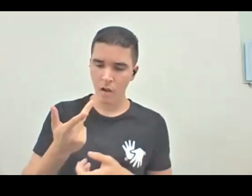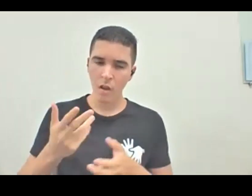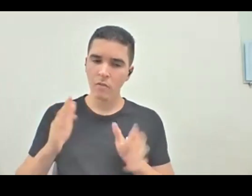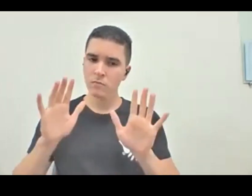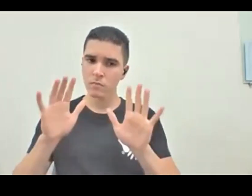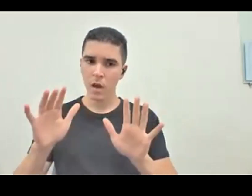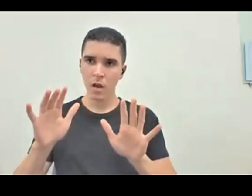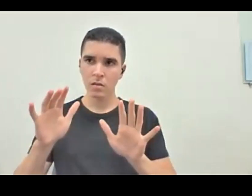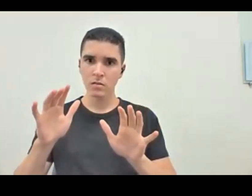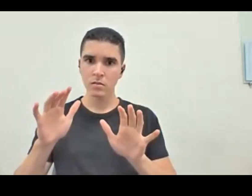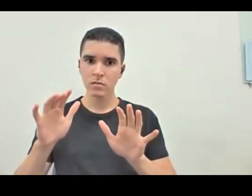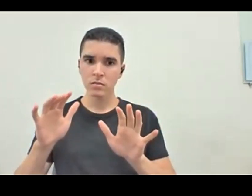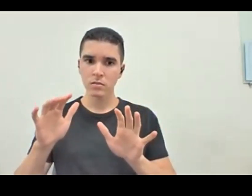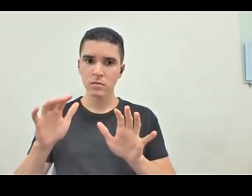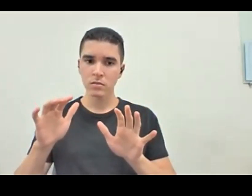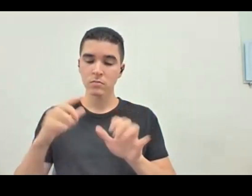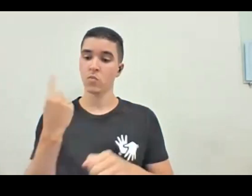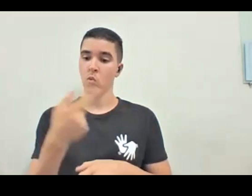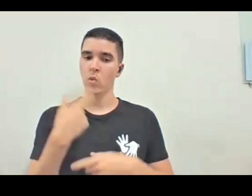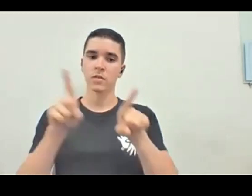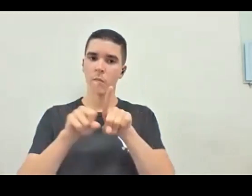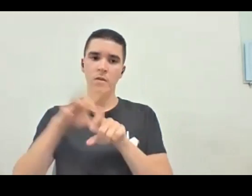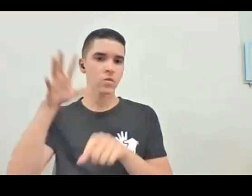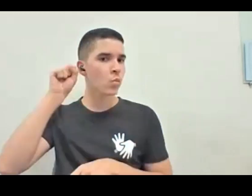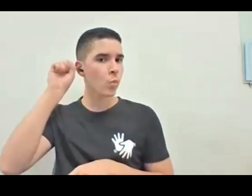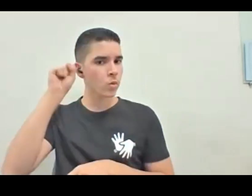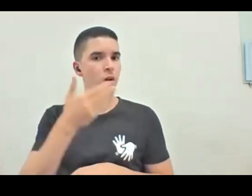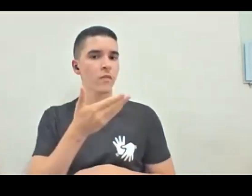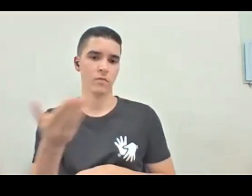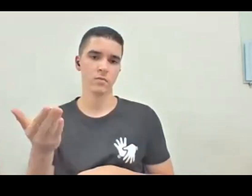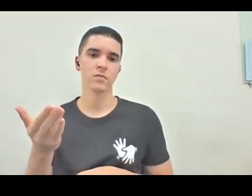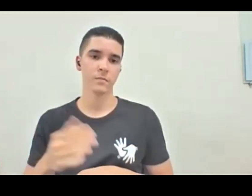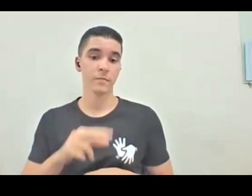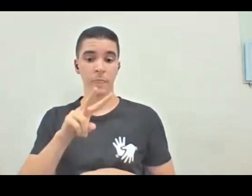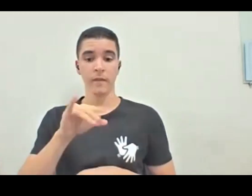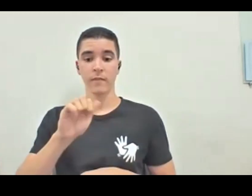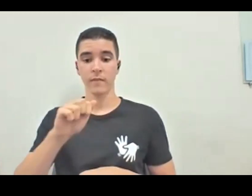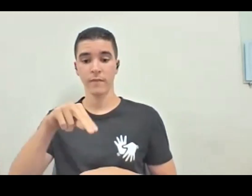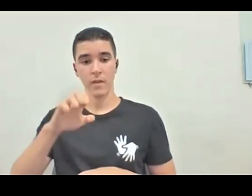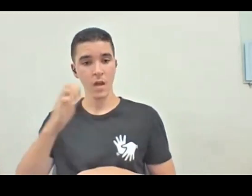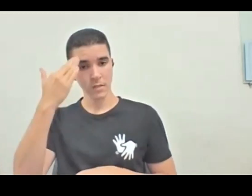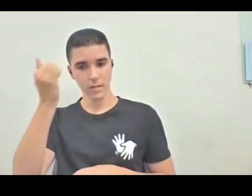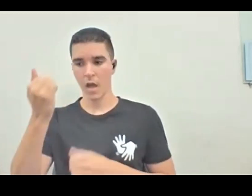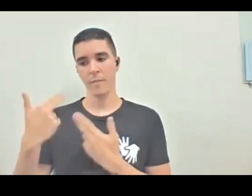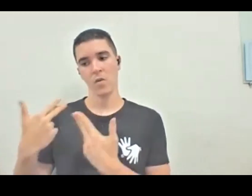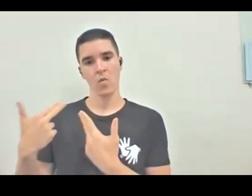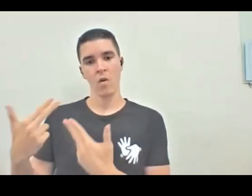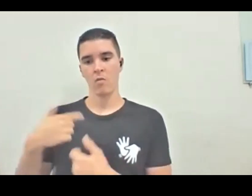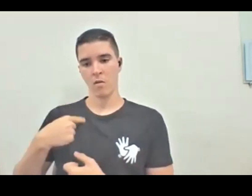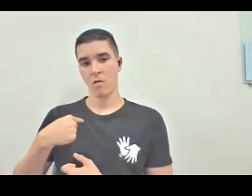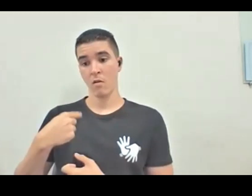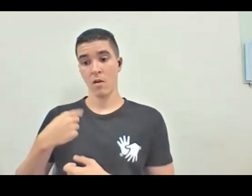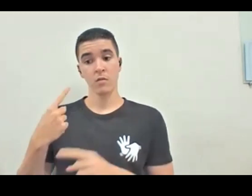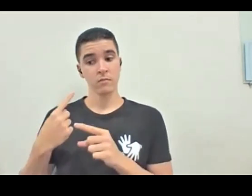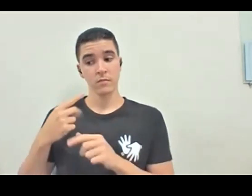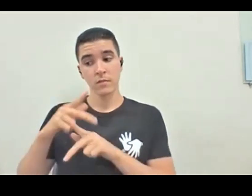escutando vocês que estão aqui nos assistindo, porque Viviane sabe disso, tanto quanto eu, quando a gente é professor, quando a gente